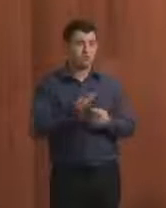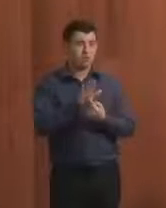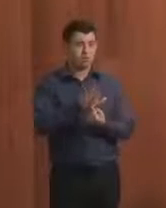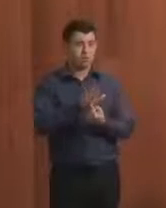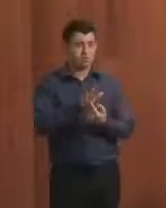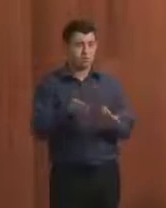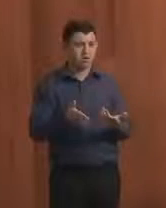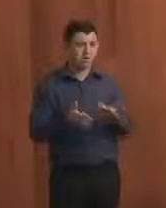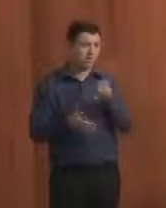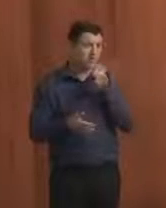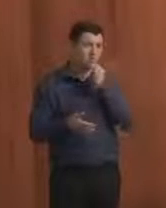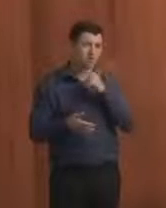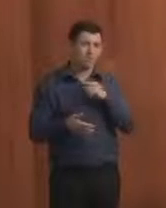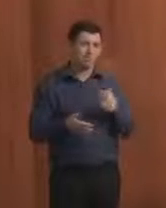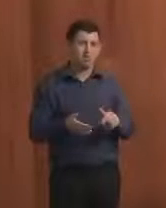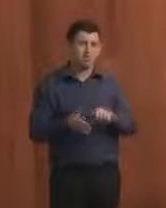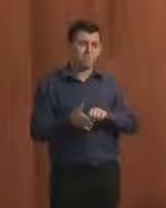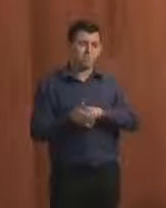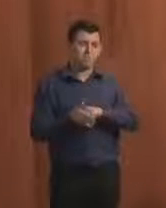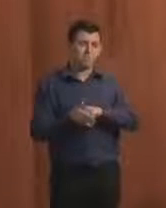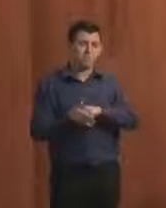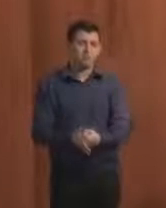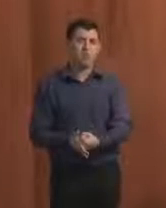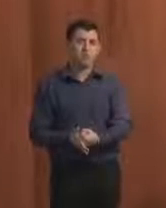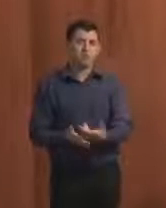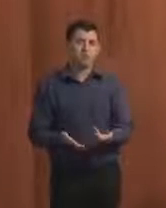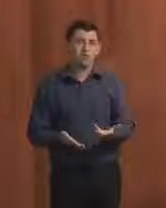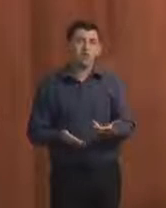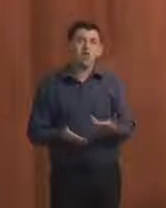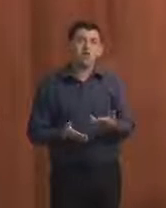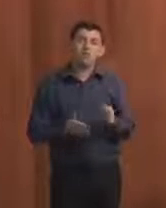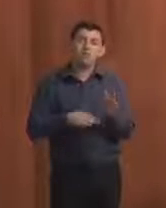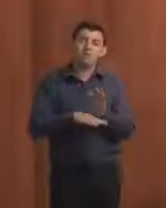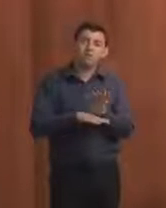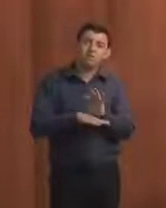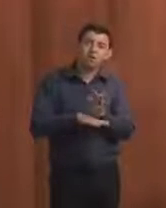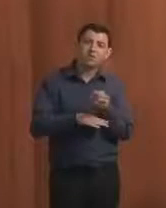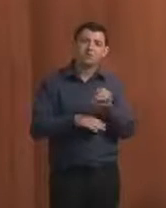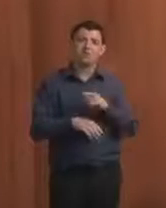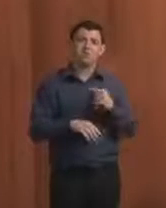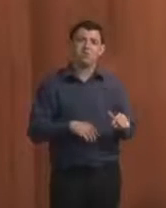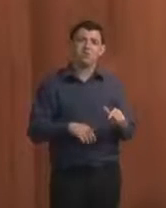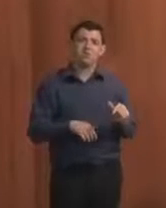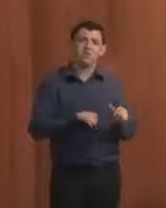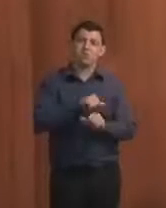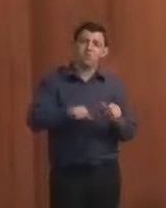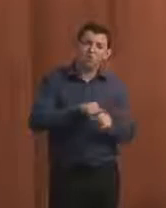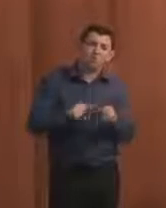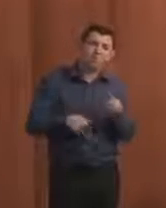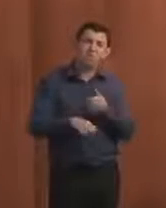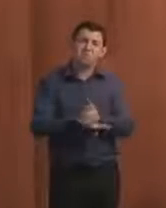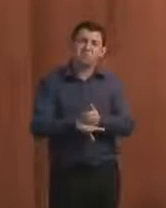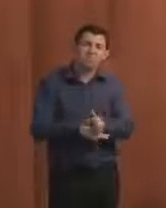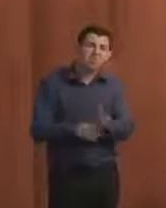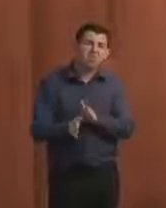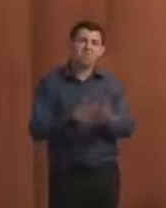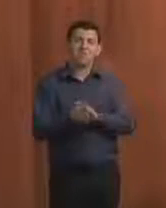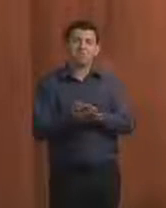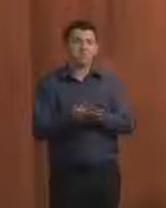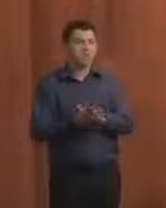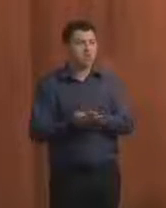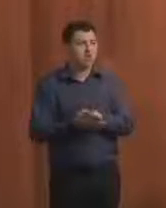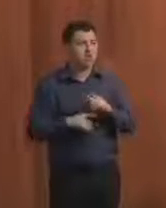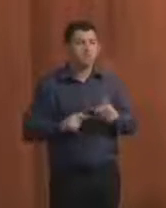fique restrito à formalidade, ter um portal ou não, se isso não for atualizado, se isso não for acessível, se lá não tiver as